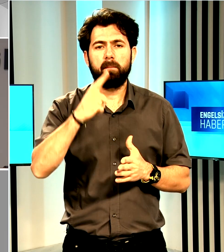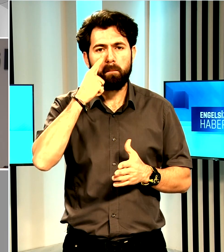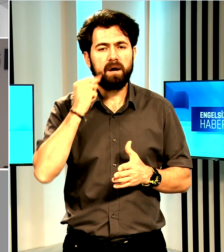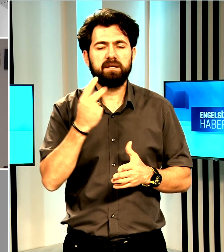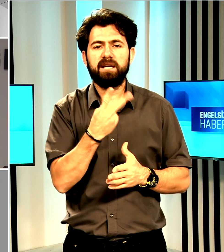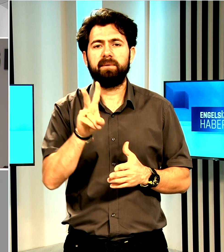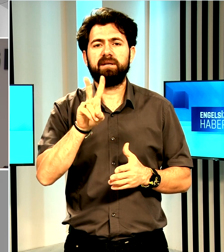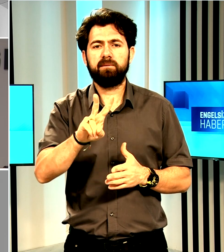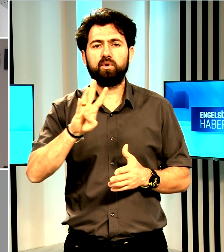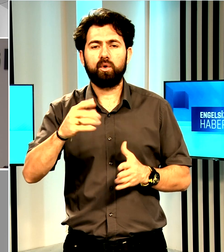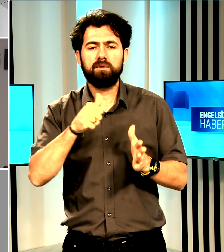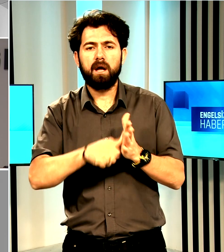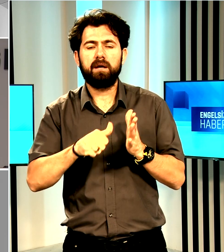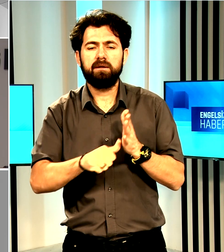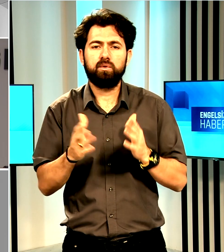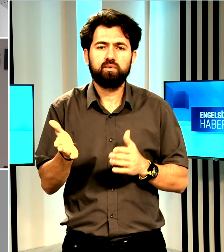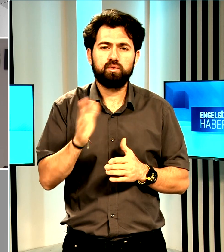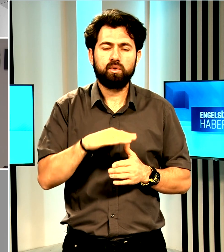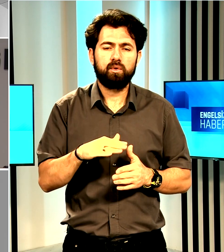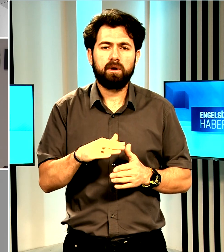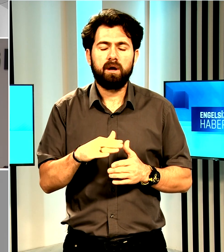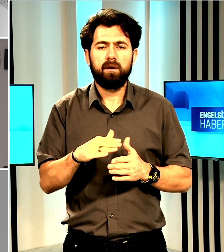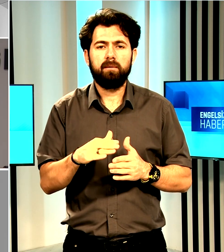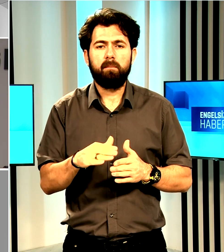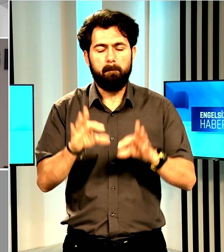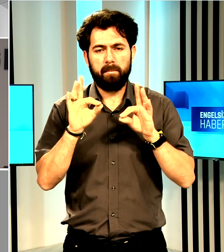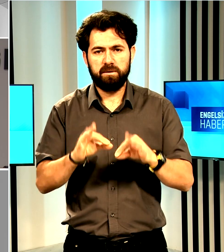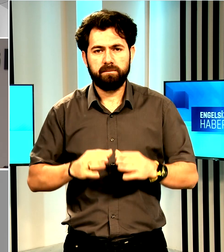2024 tarihinden itibaren geçerli olacak.